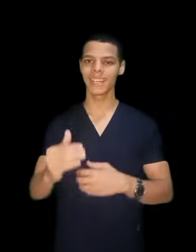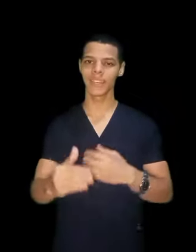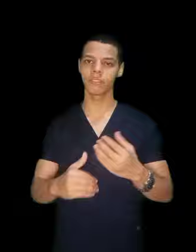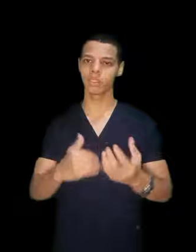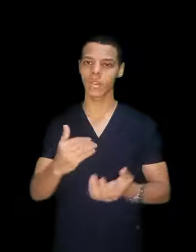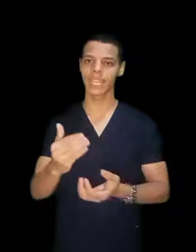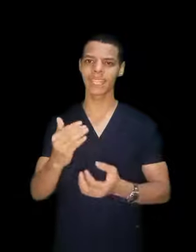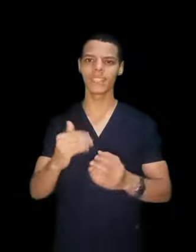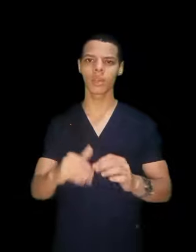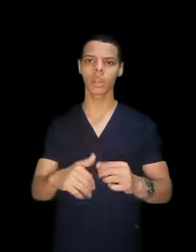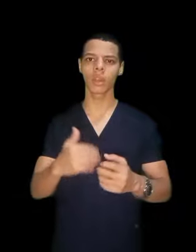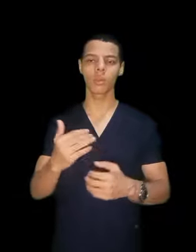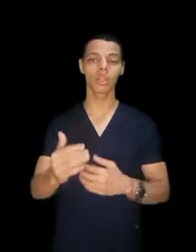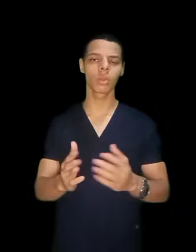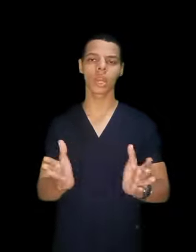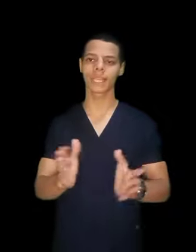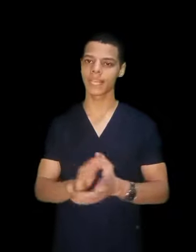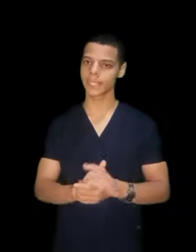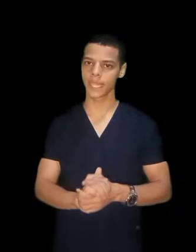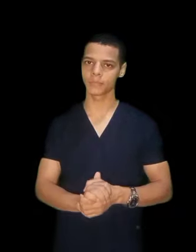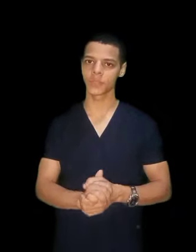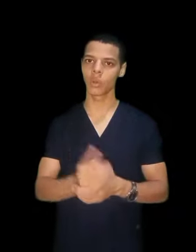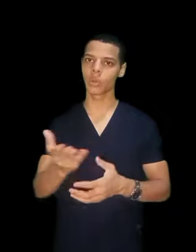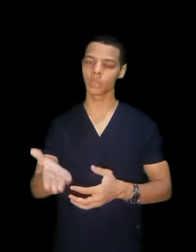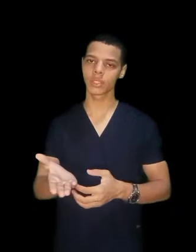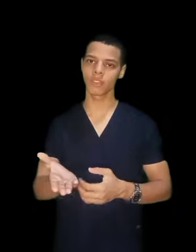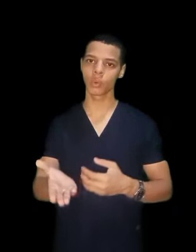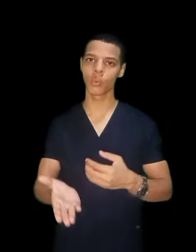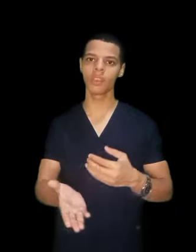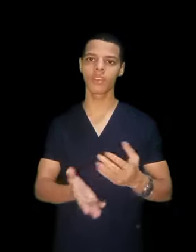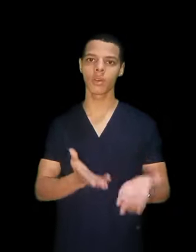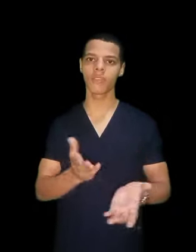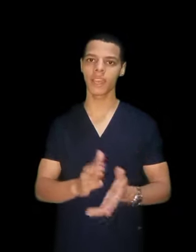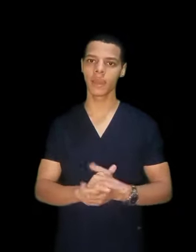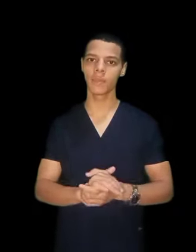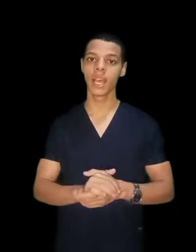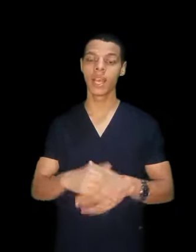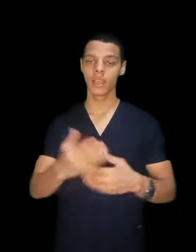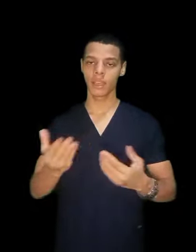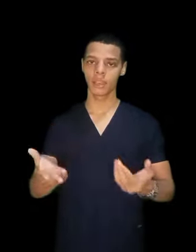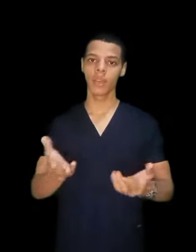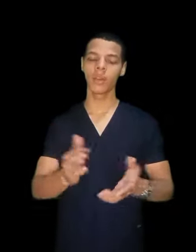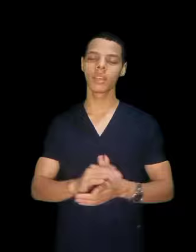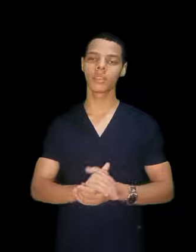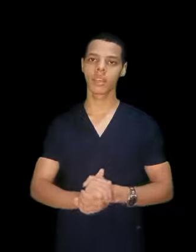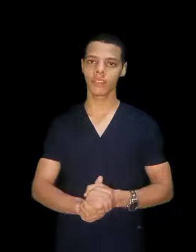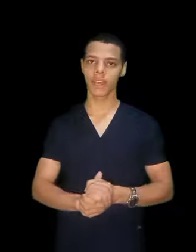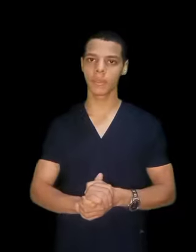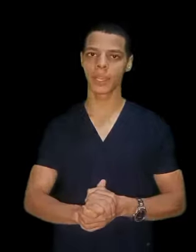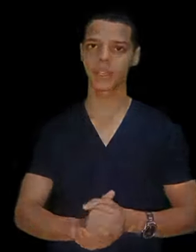يعني ايه درجة تانية او درجة اولى درجة ثالثة يعني. ان هو هو موظف حكومي فهو فاهم ده وهيضر يفاهمك.